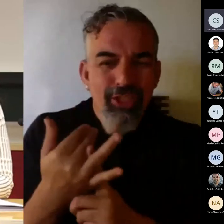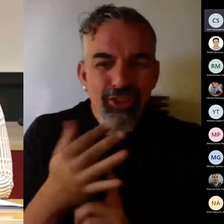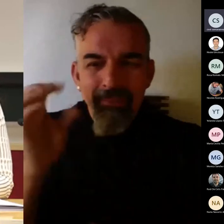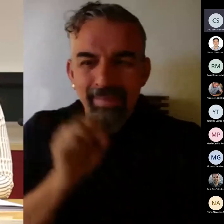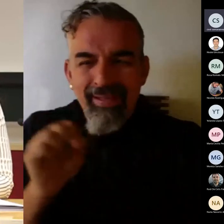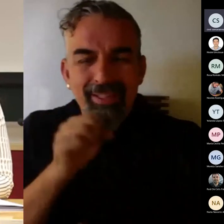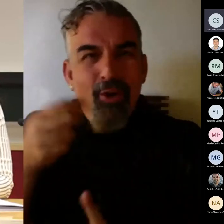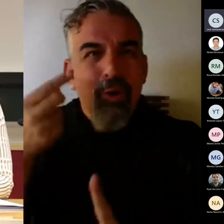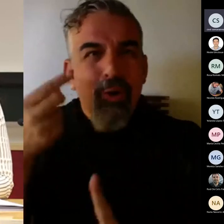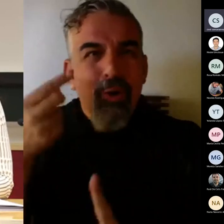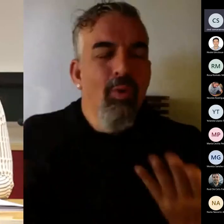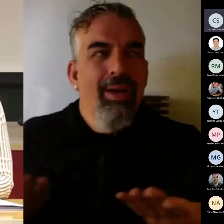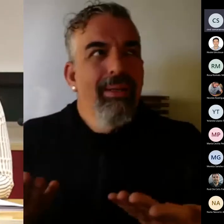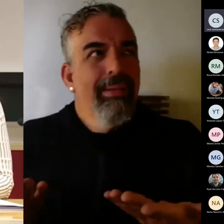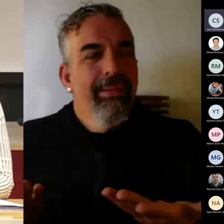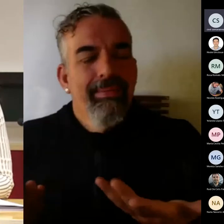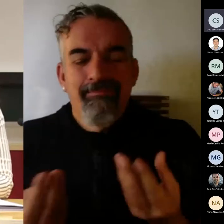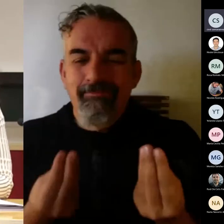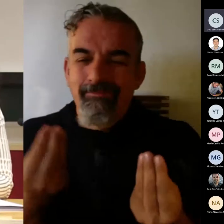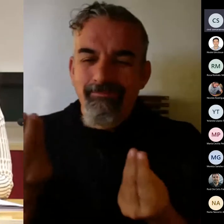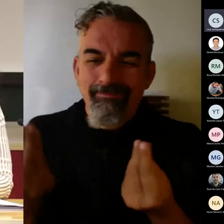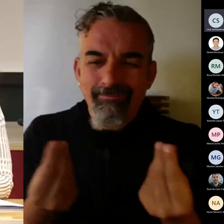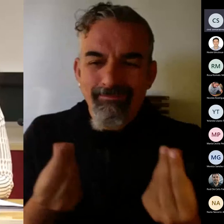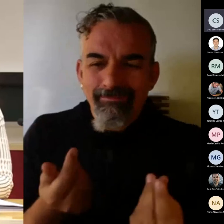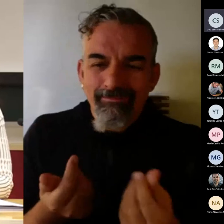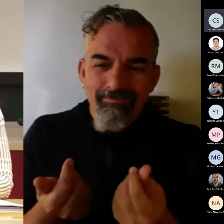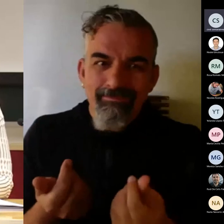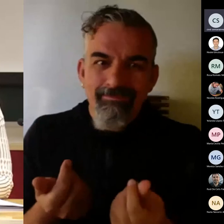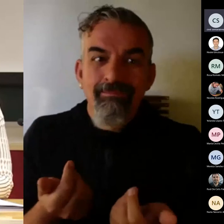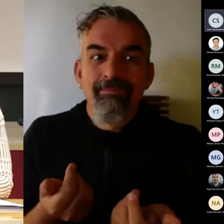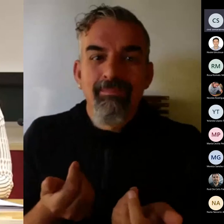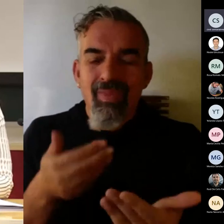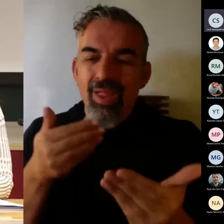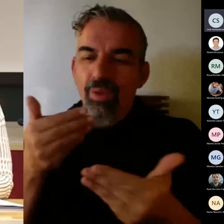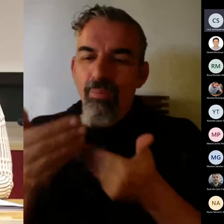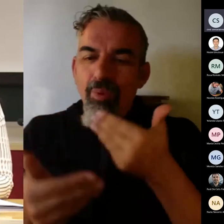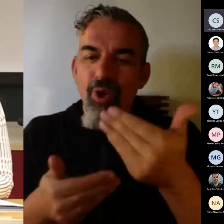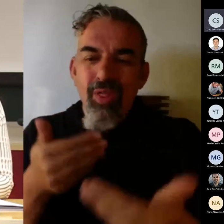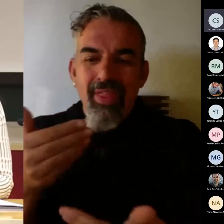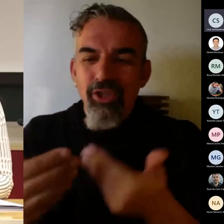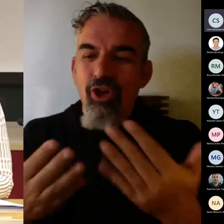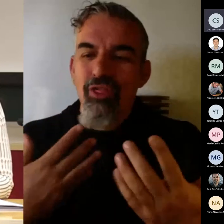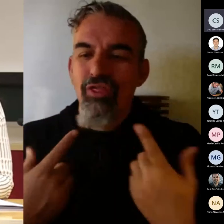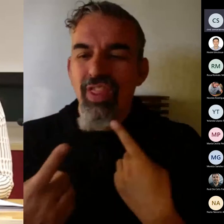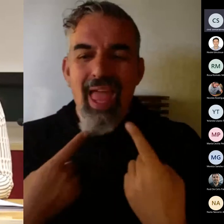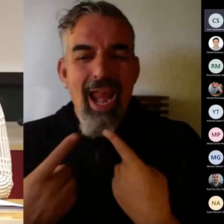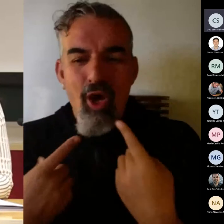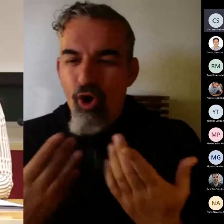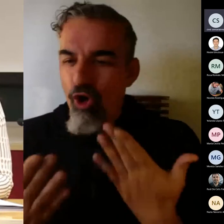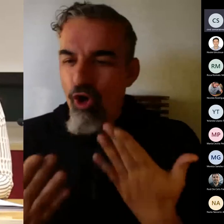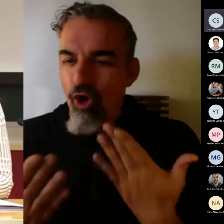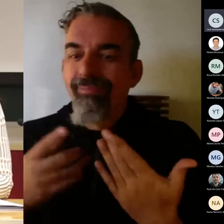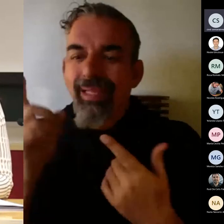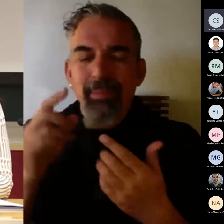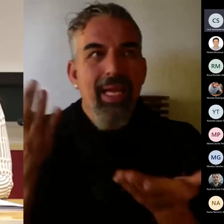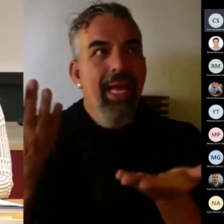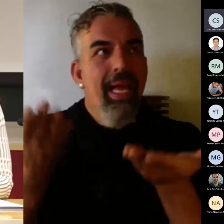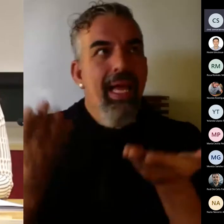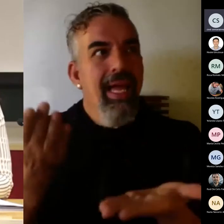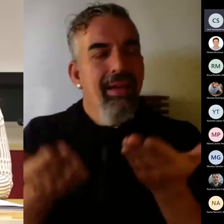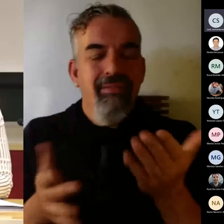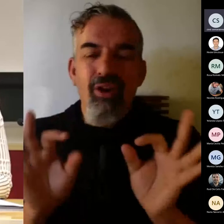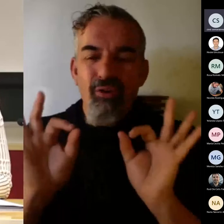poner en énfasis el proceso evaluativo y evaluación, pero evaluación